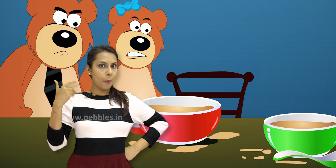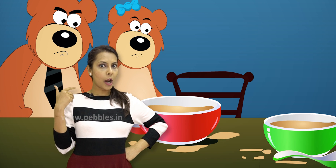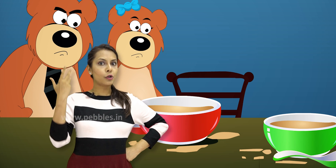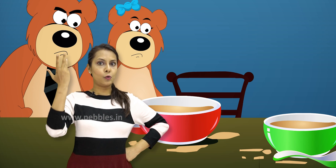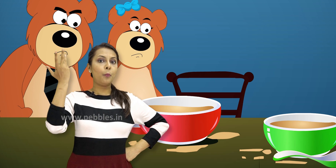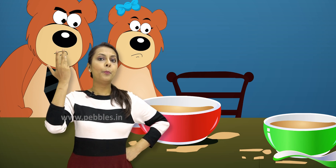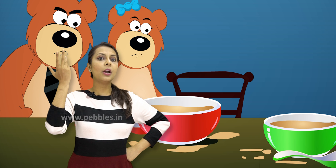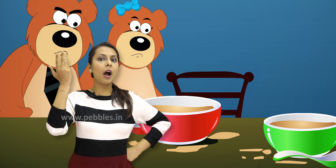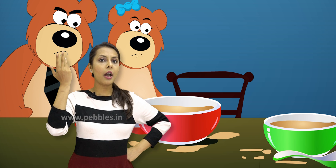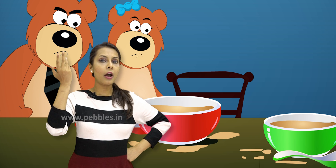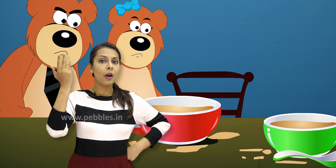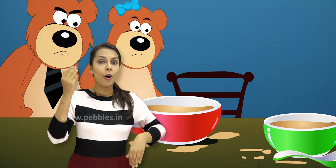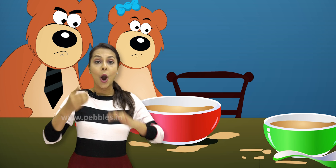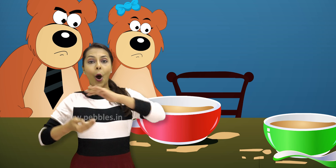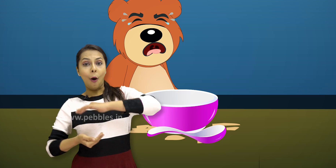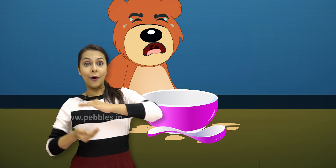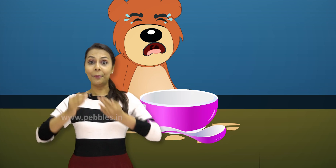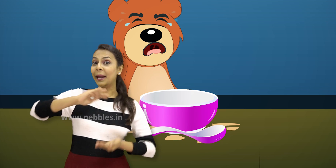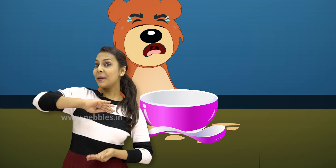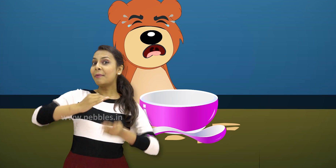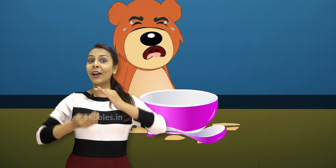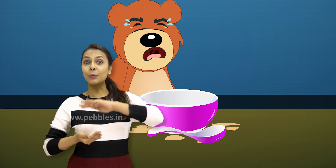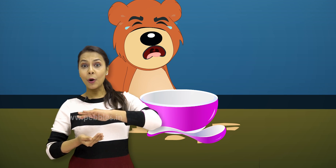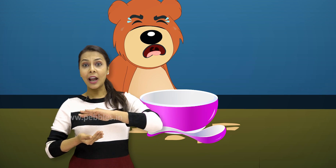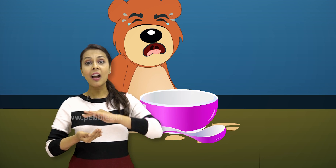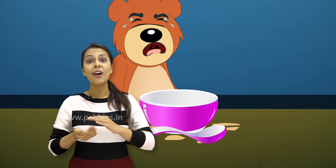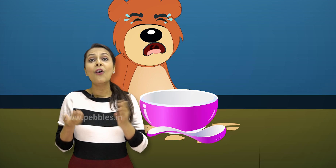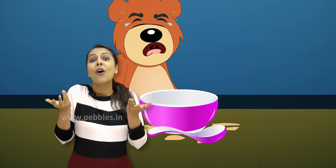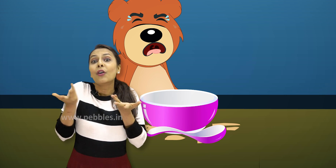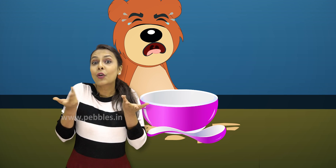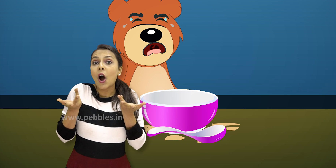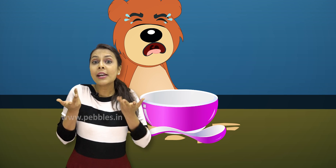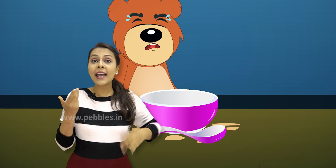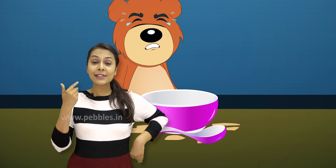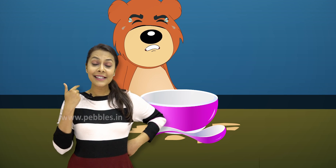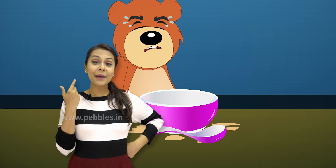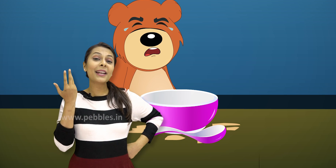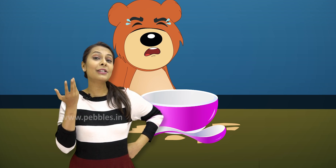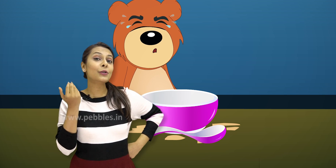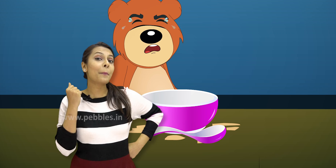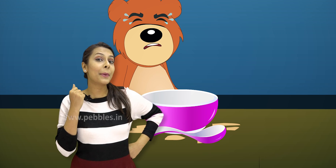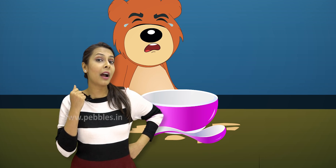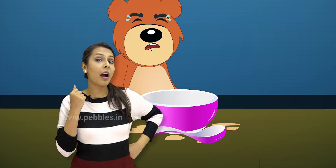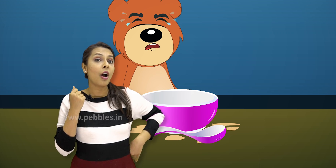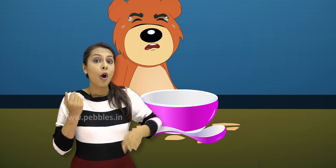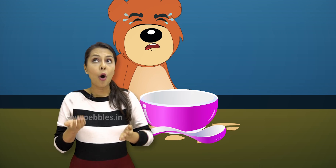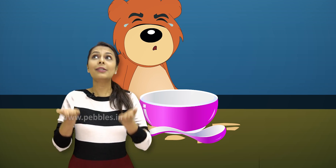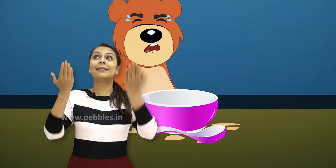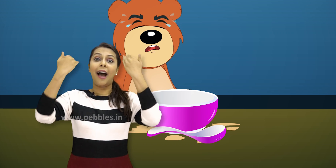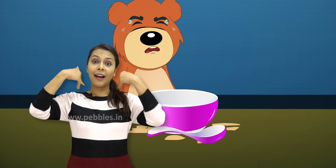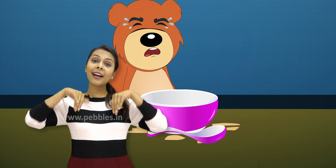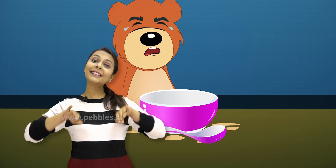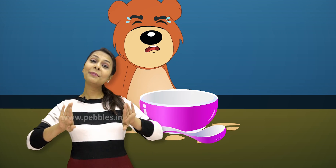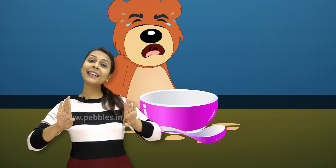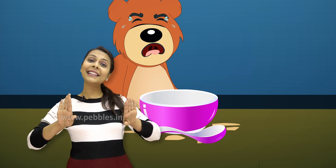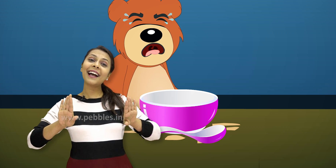जिसने हमारा सूप पिया है और बेबी भालू बोला कौन है जिसने मेरा सूप पिया और